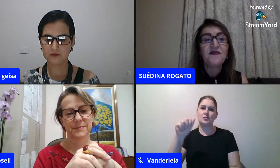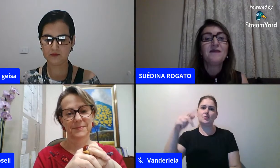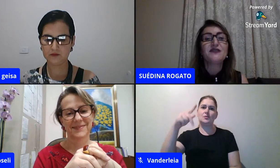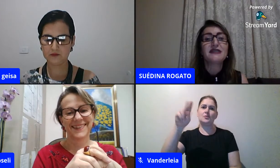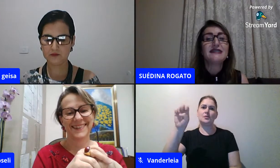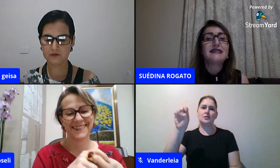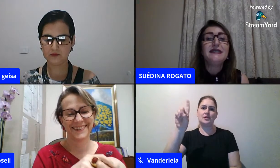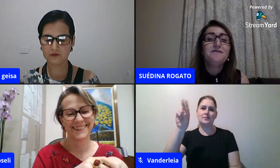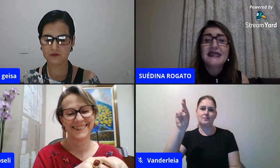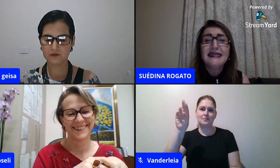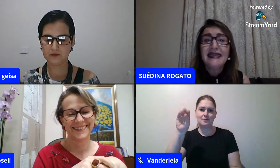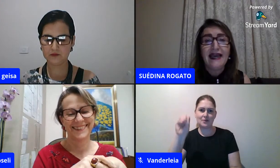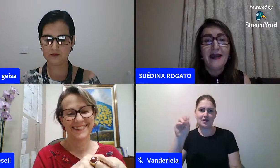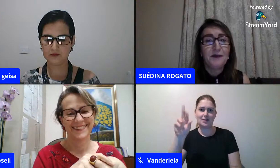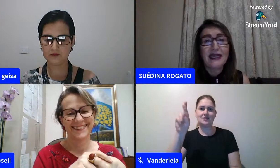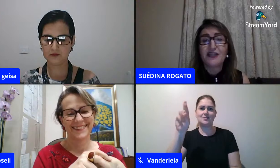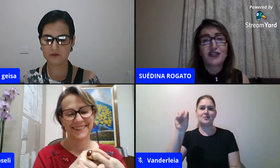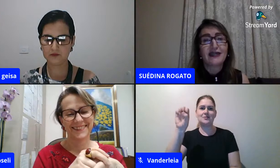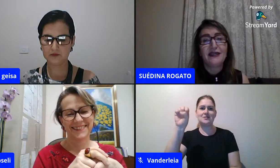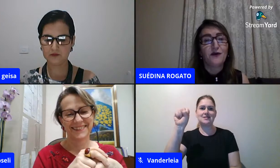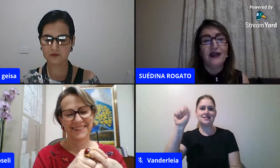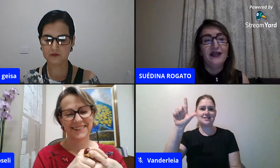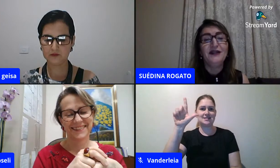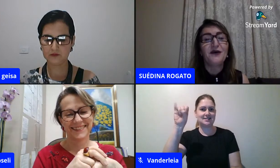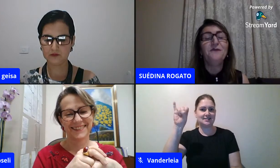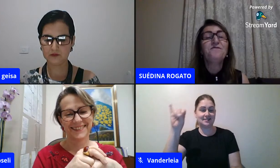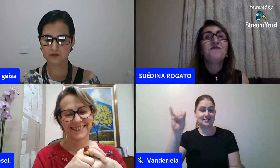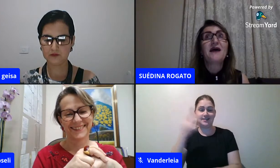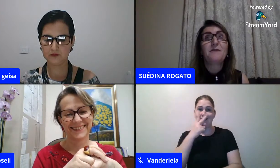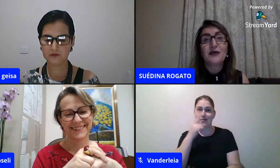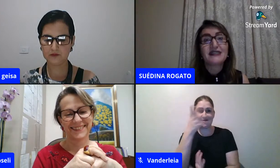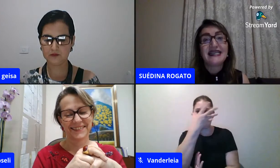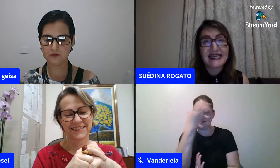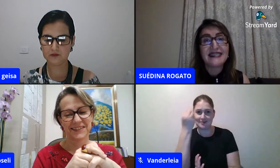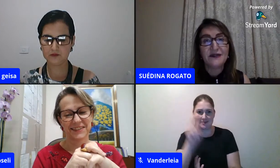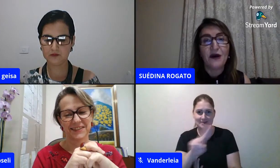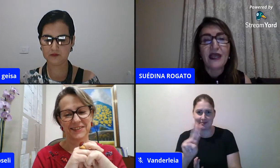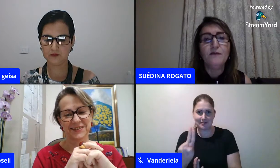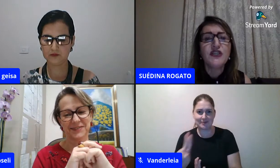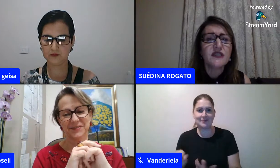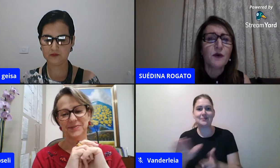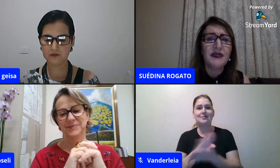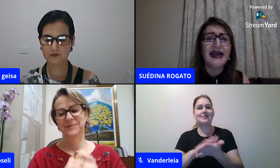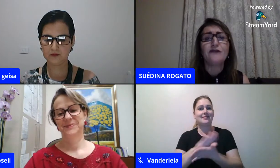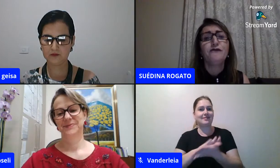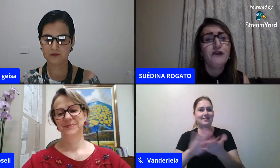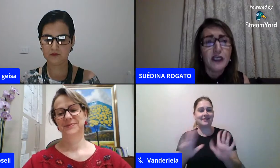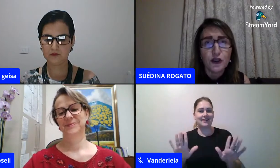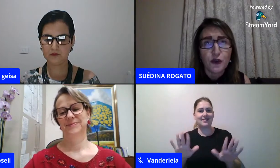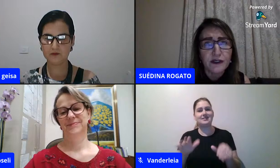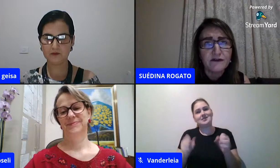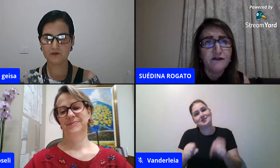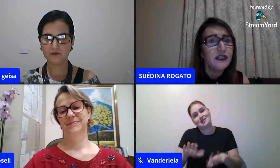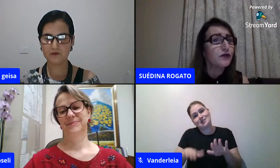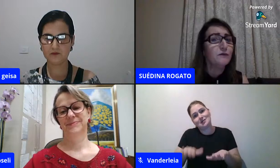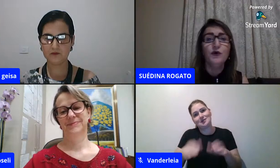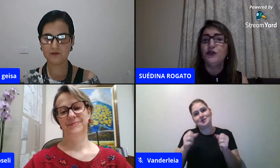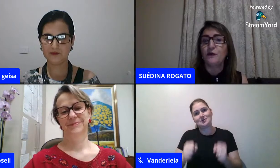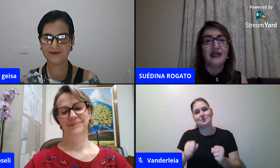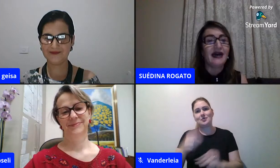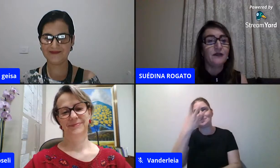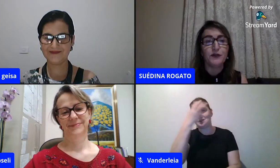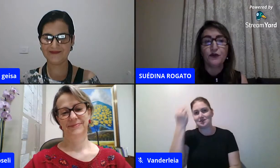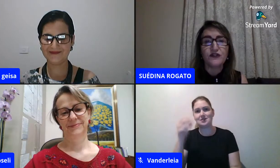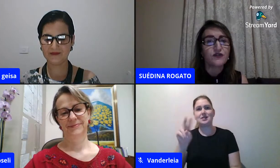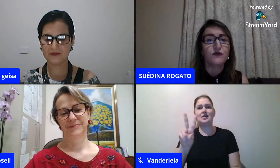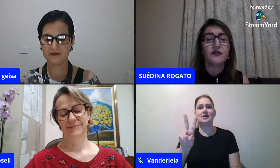ninguém mas eu esqueci porque a gente está aqui correndo então posso ter esquecido alguém muitíssimo obrigado Vitor Vitor